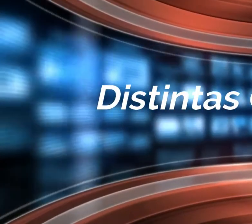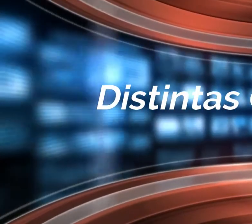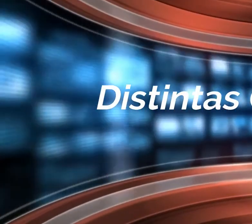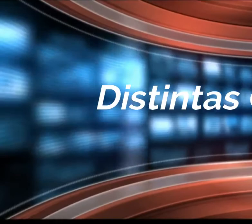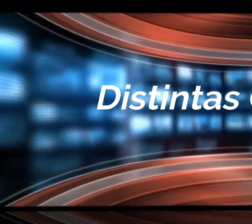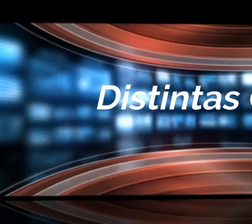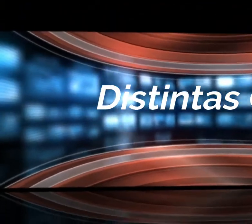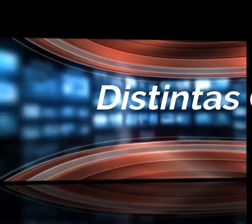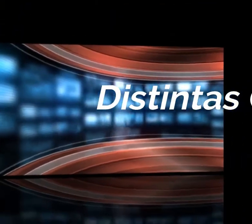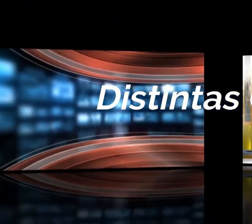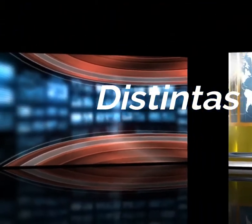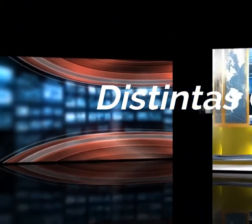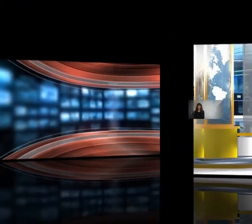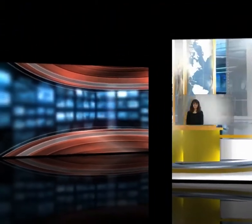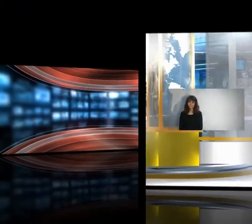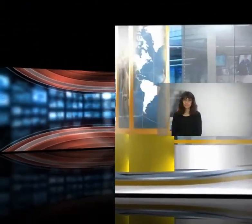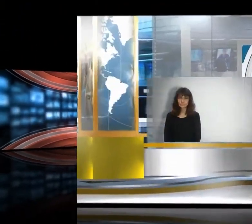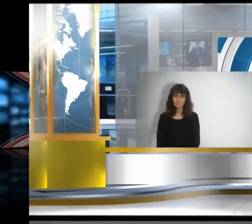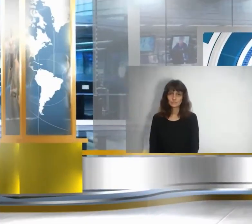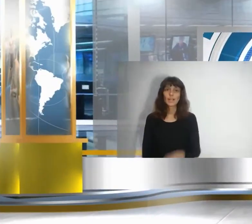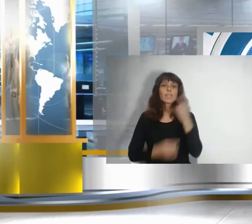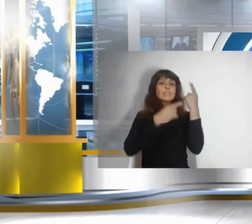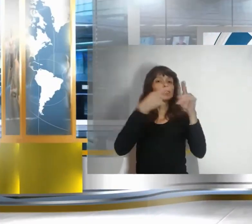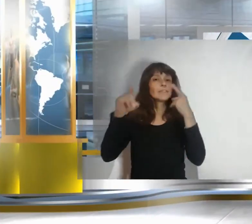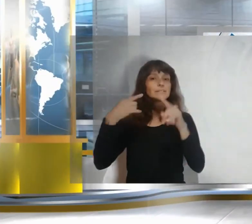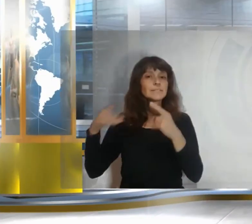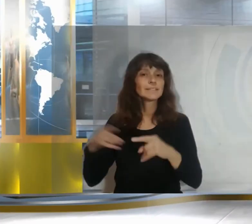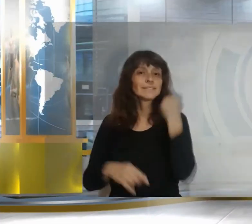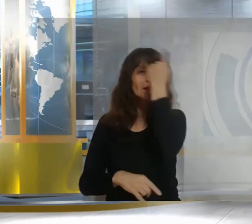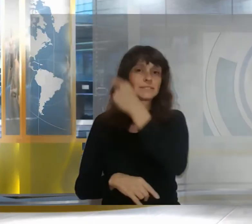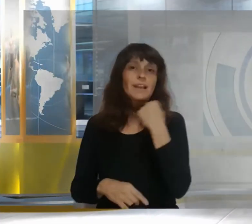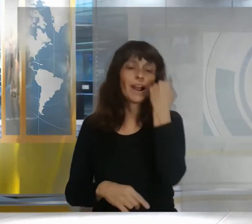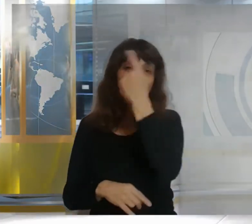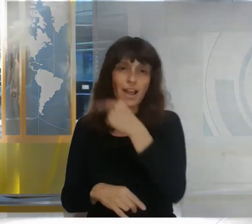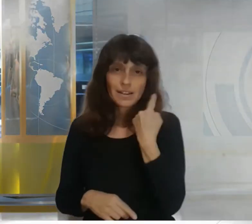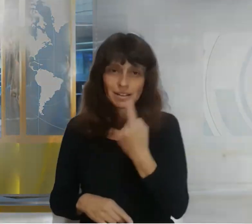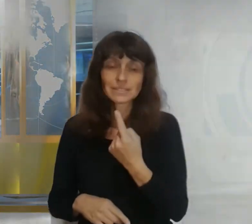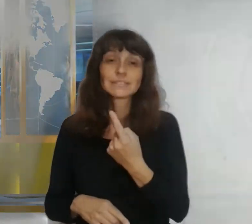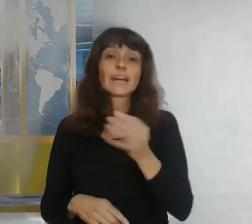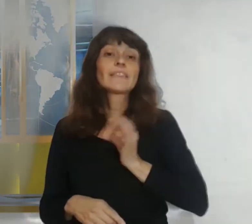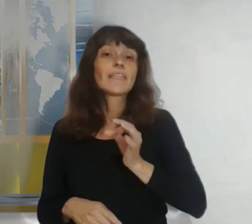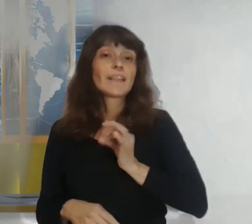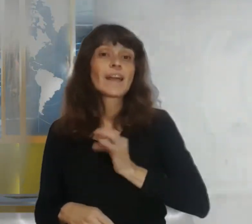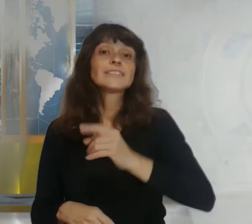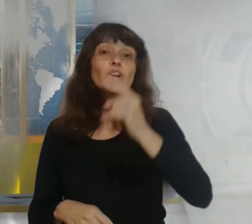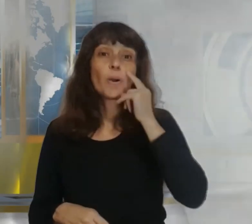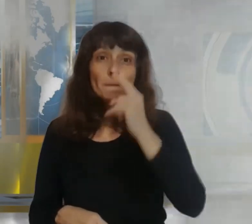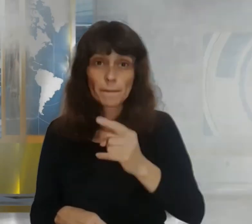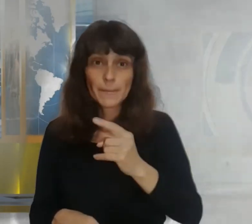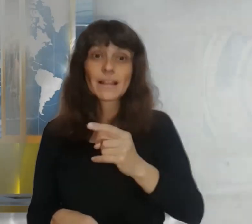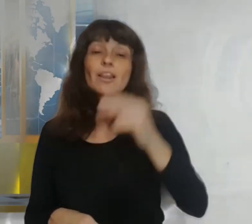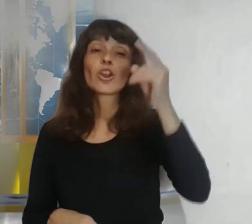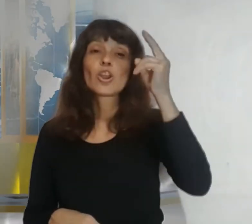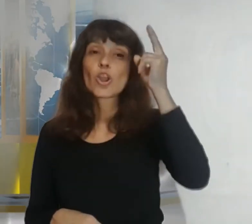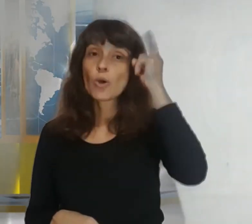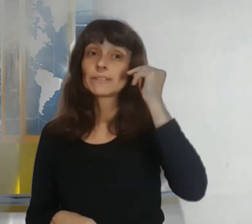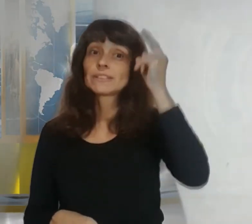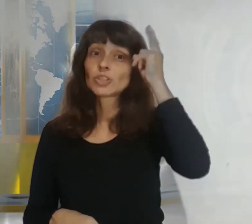distintas caras desde que empezó a circular en el año 1992 en reemplazo del austral el